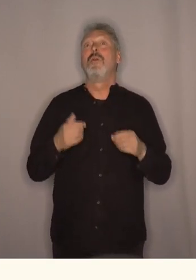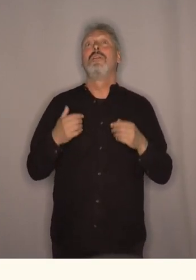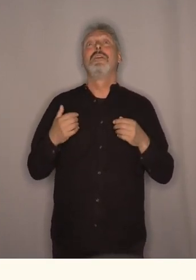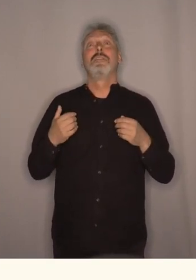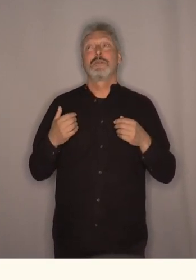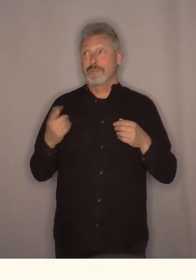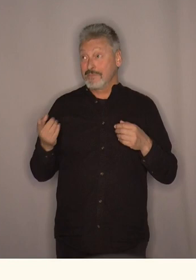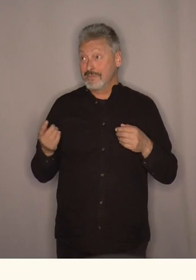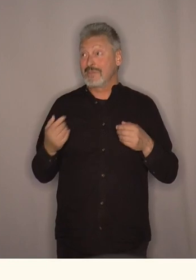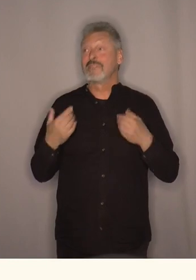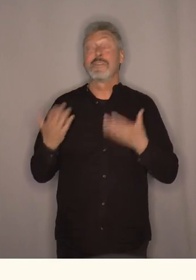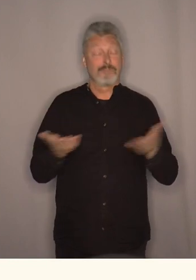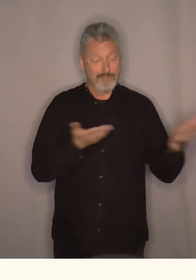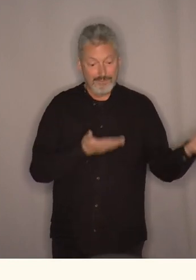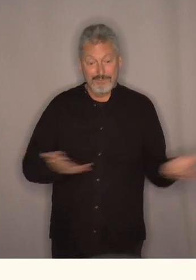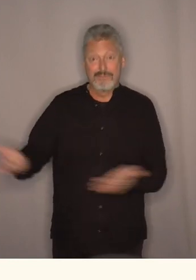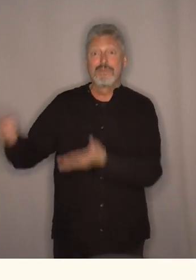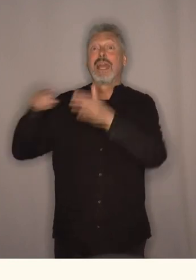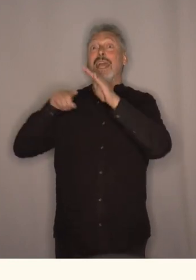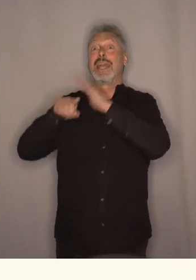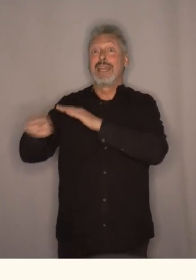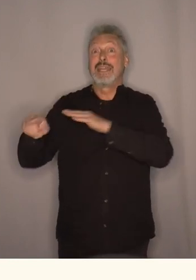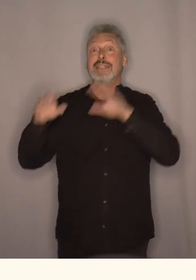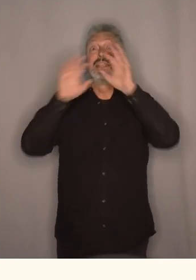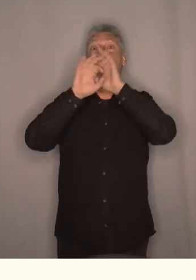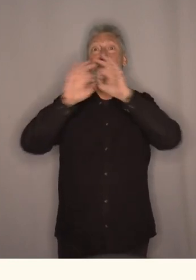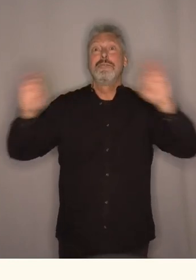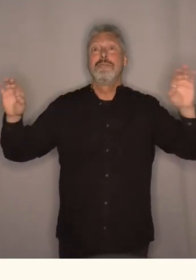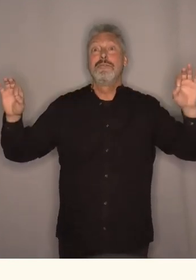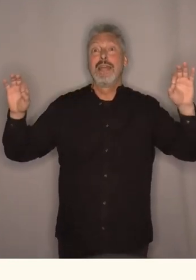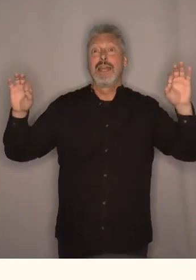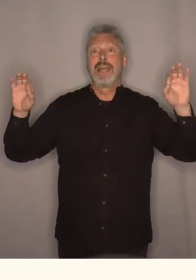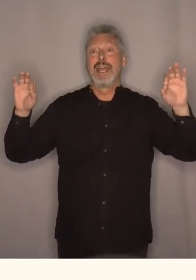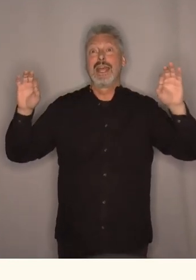jo lov... De blir bedt inn i dette ganske fine lokalet.